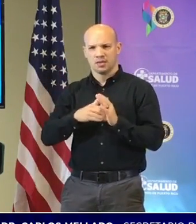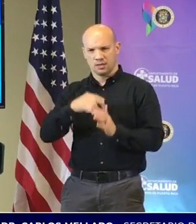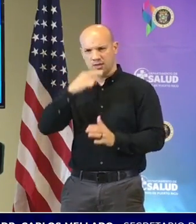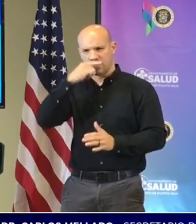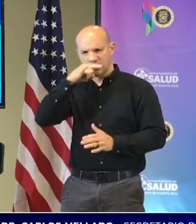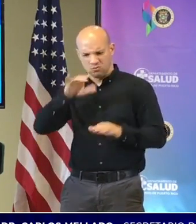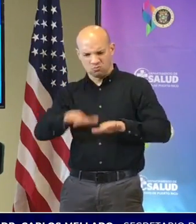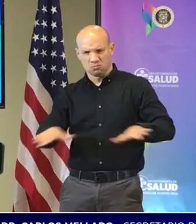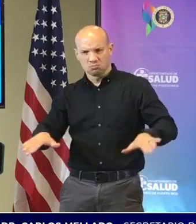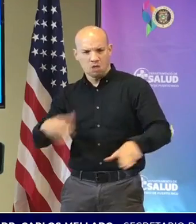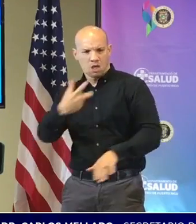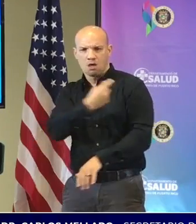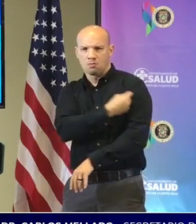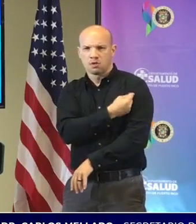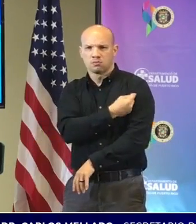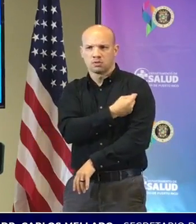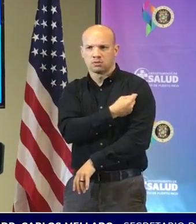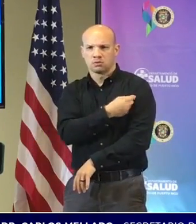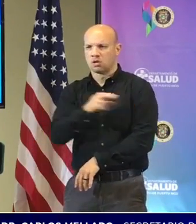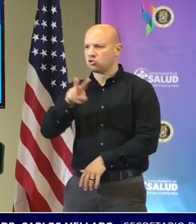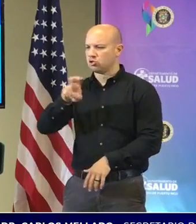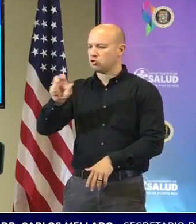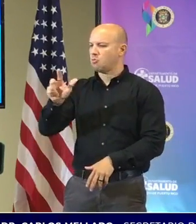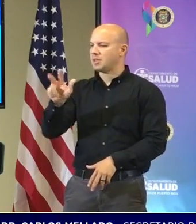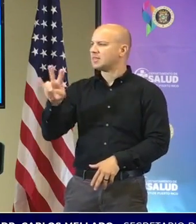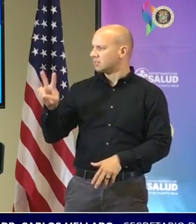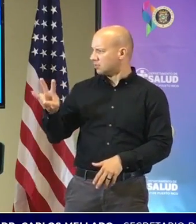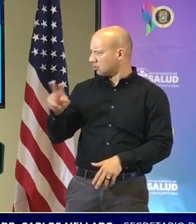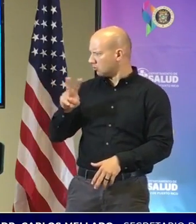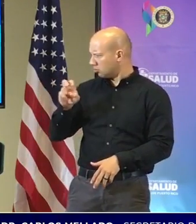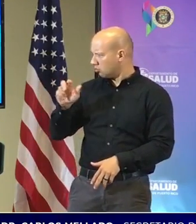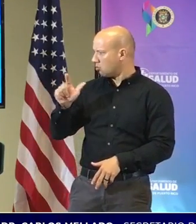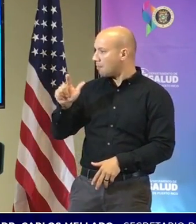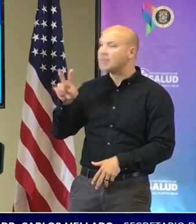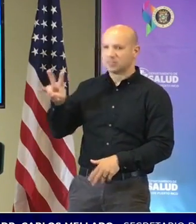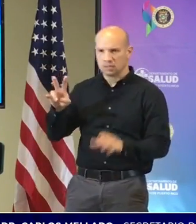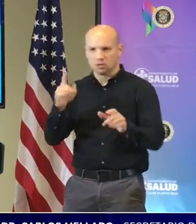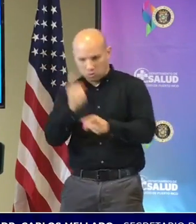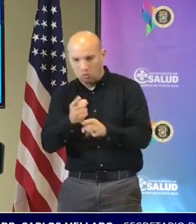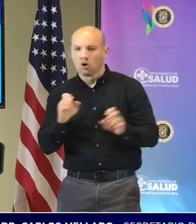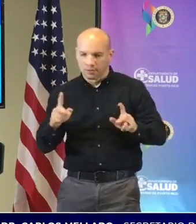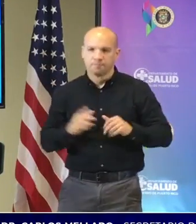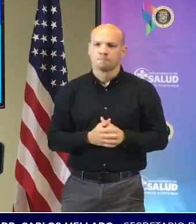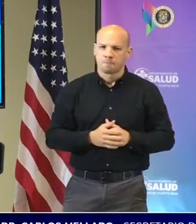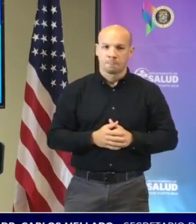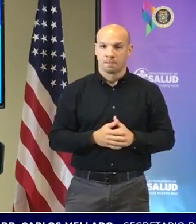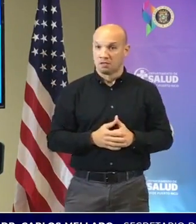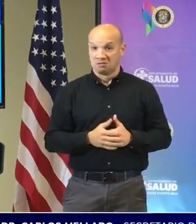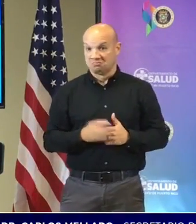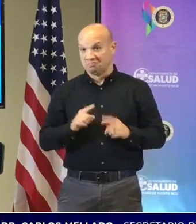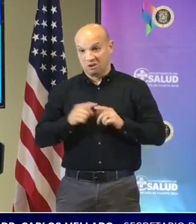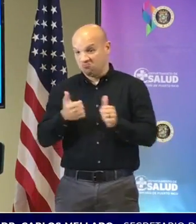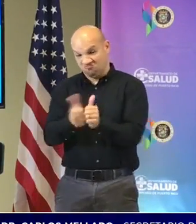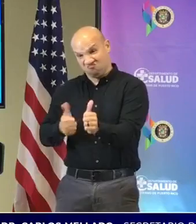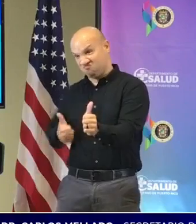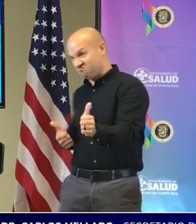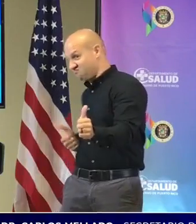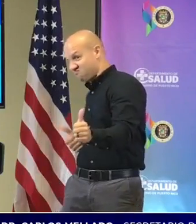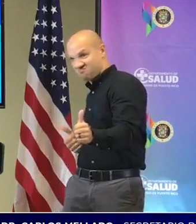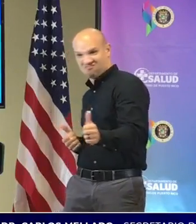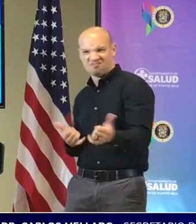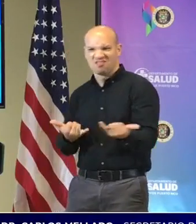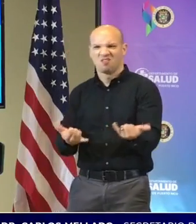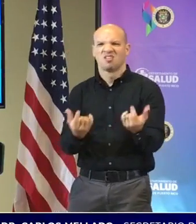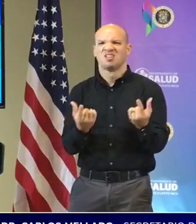lejos de esa cifra 227 227 ¿qué puede decirnos al respecto? ¿qué llamado está haciendo? nosotros